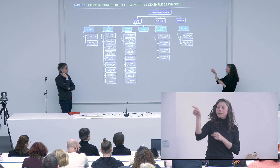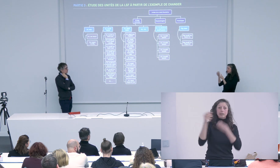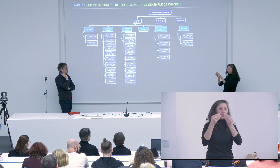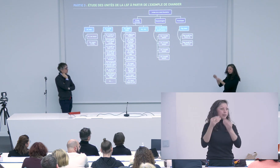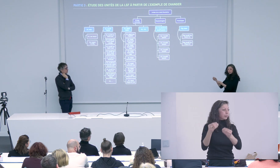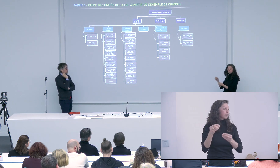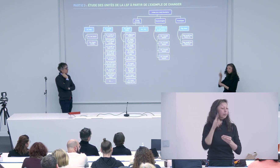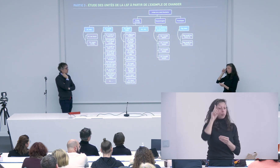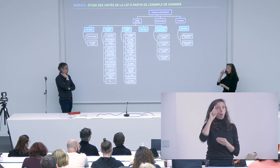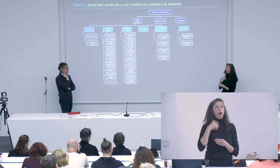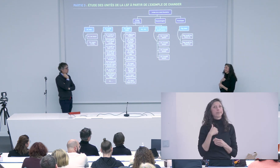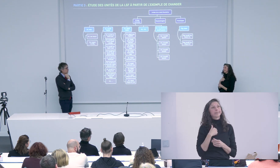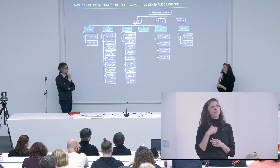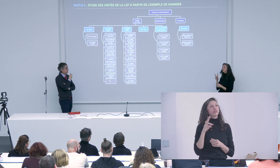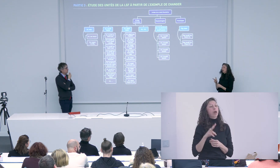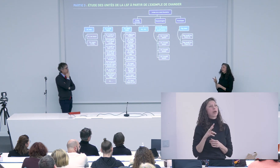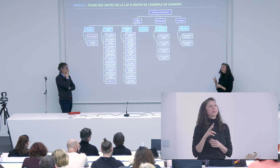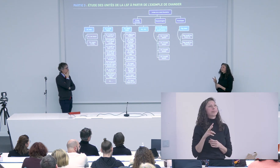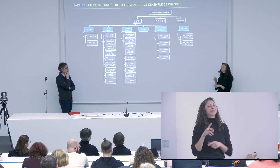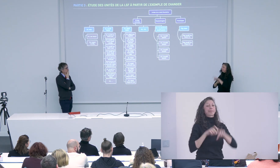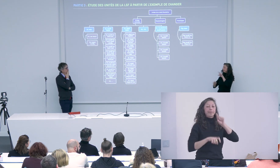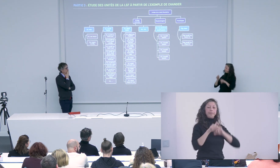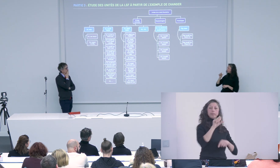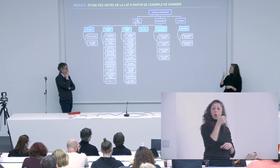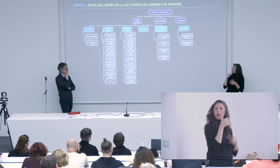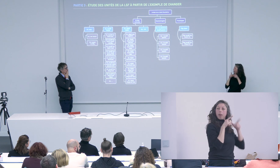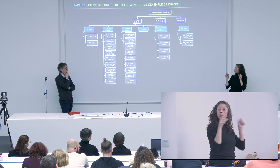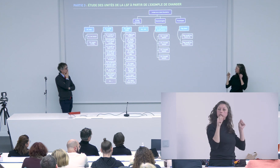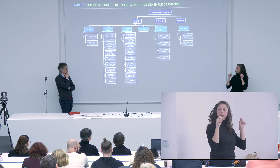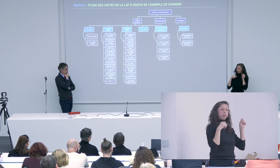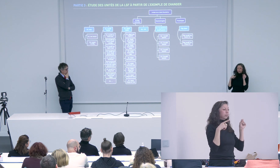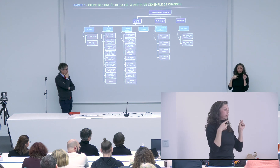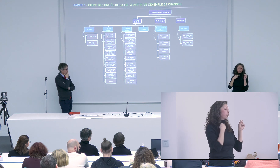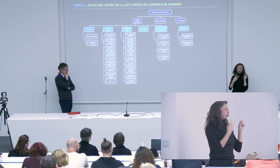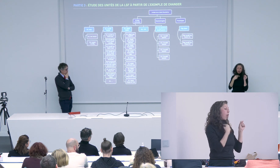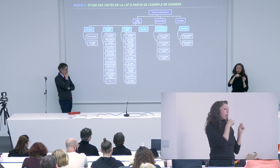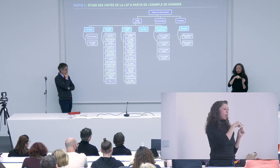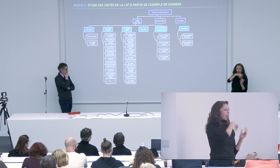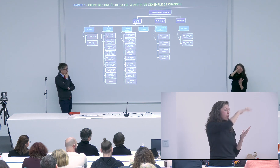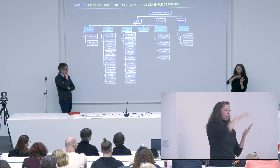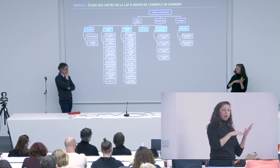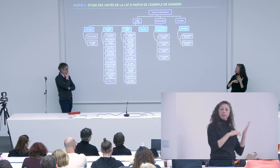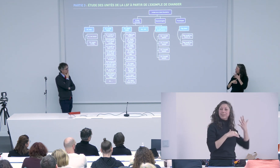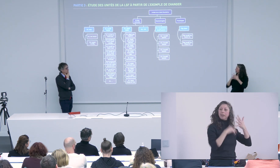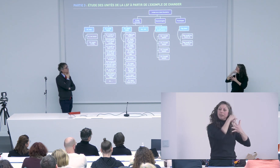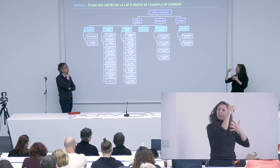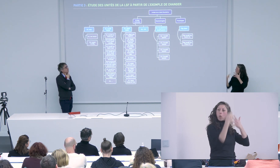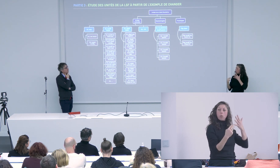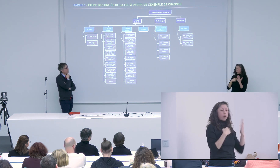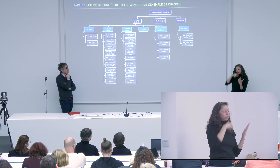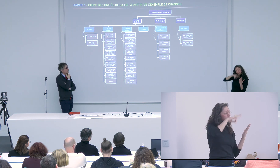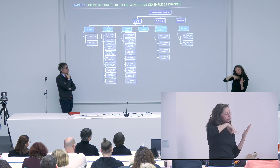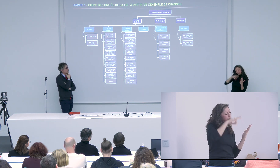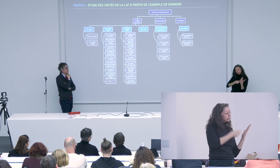manque de clarté sur cette analyse et cette connaissance et c'est vrai que si je reviens aux linguistiques des langues